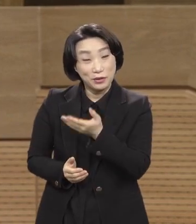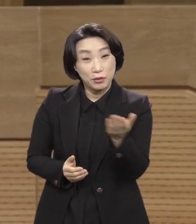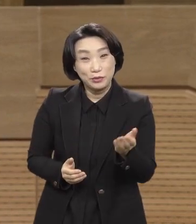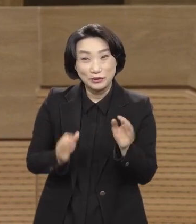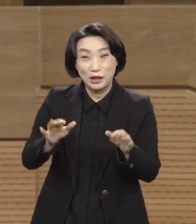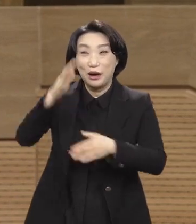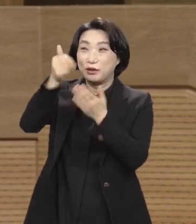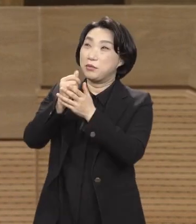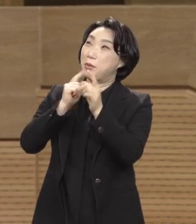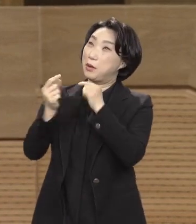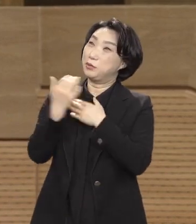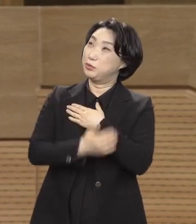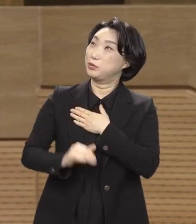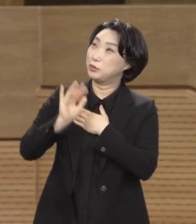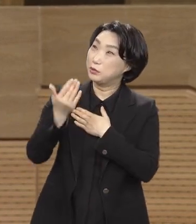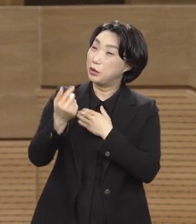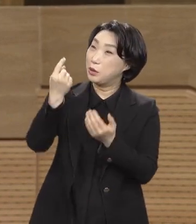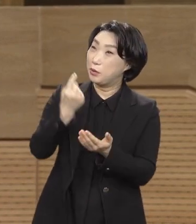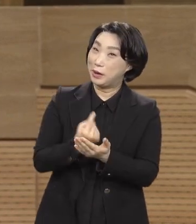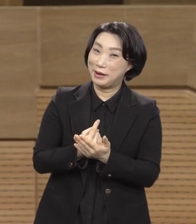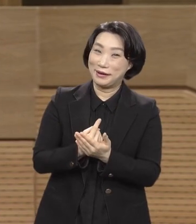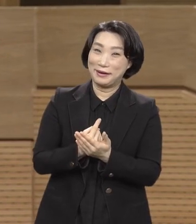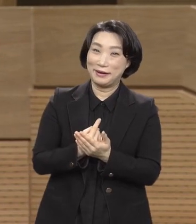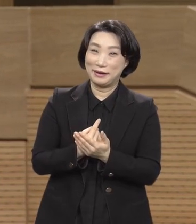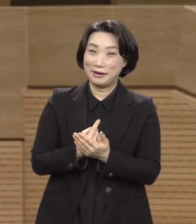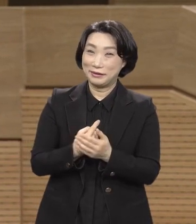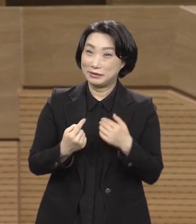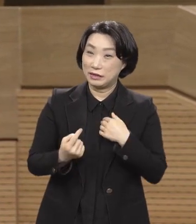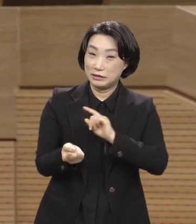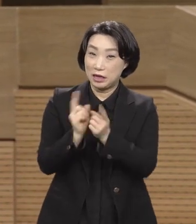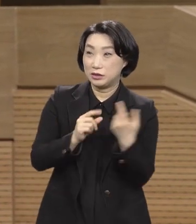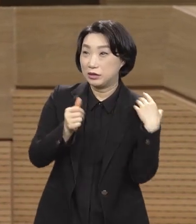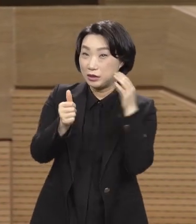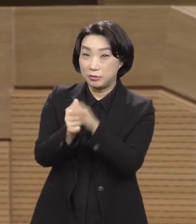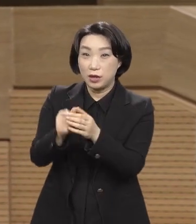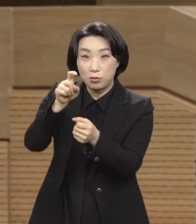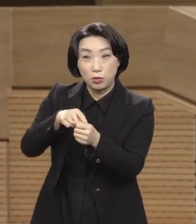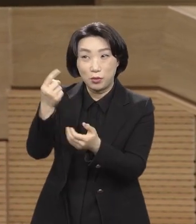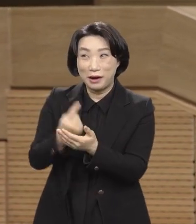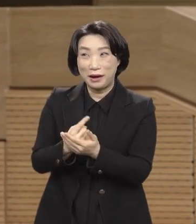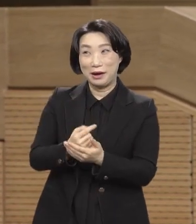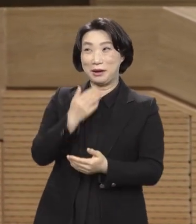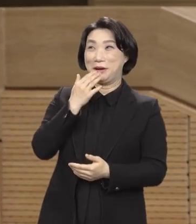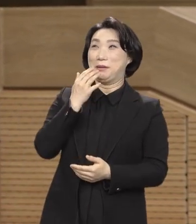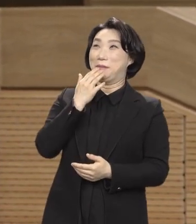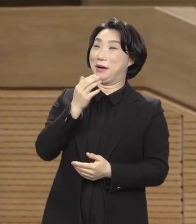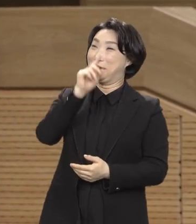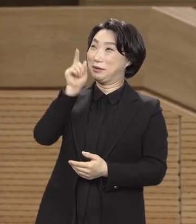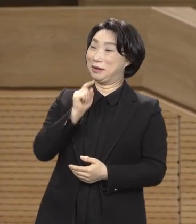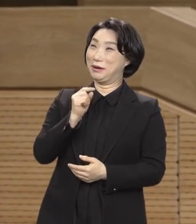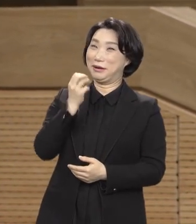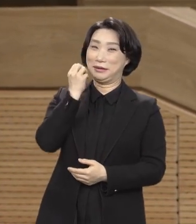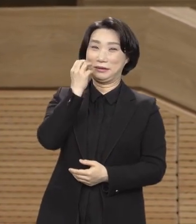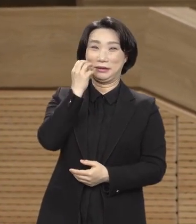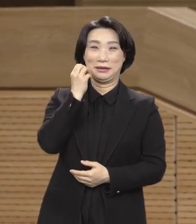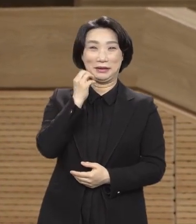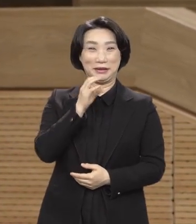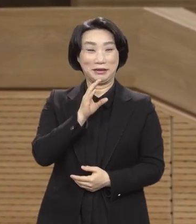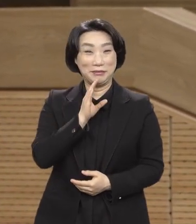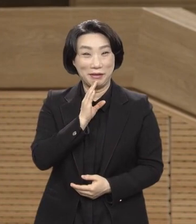말씀이 육신이 들어와서 그럴 수가 있을까 상상이 잘 안 돼요 상상이